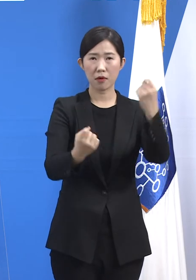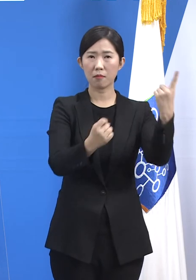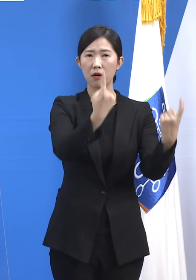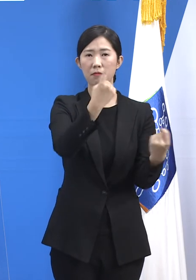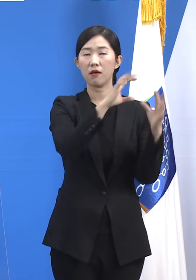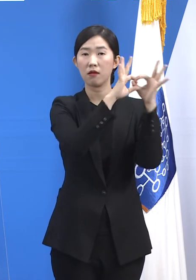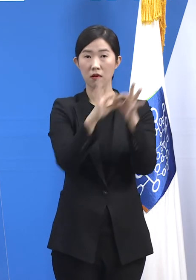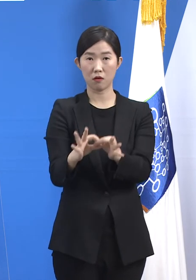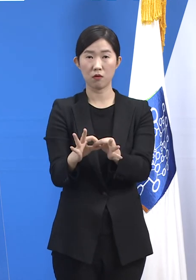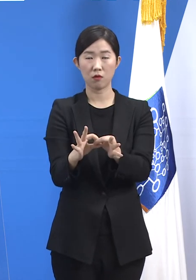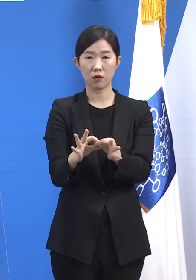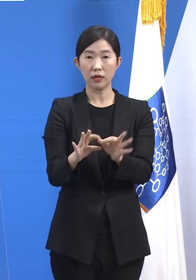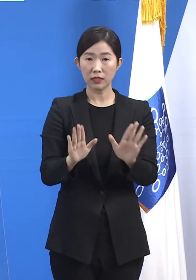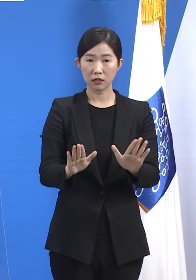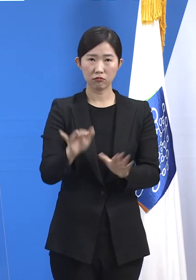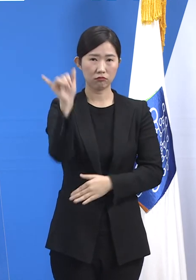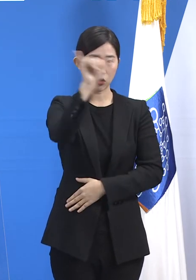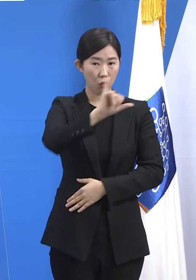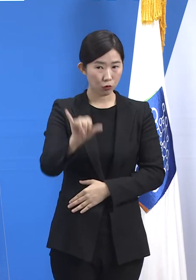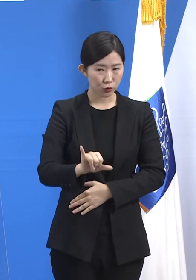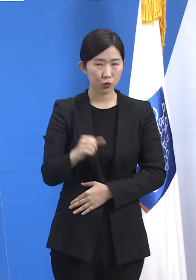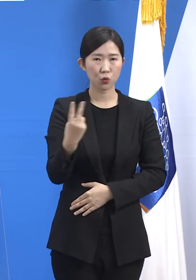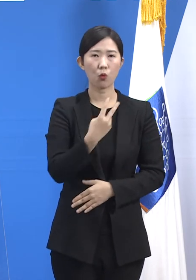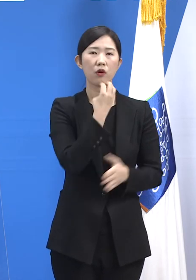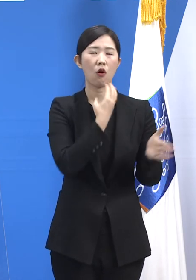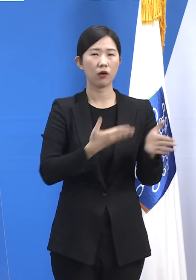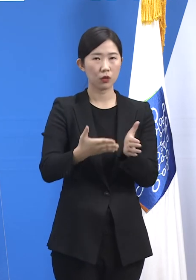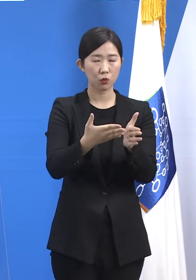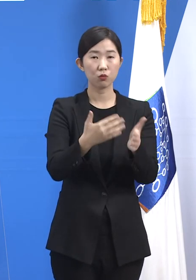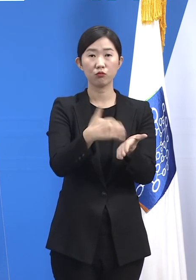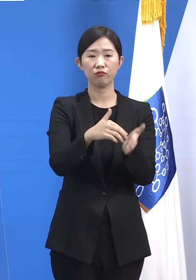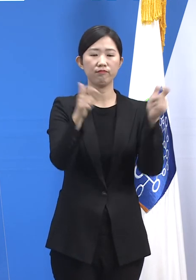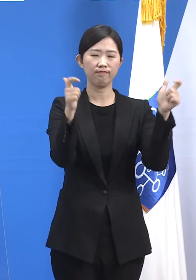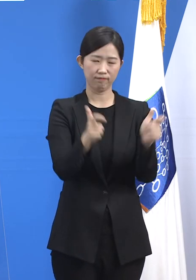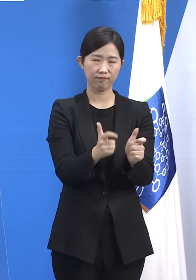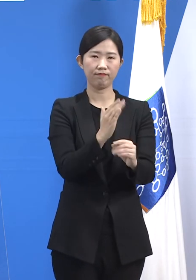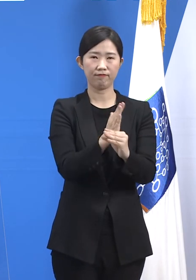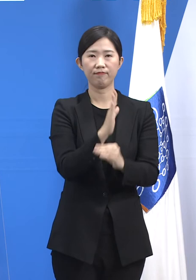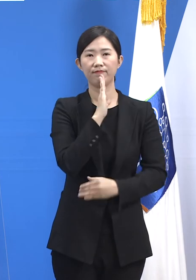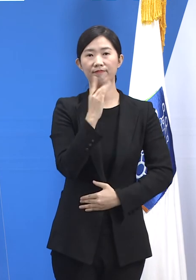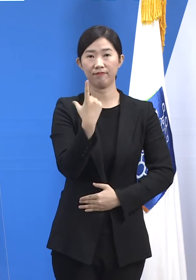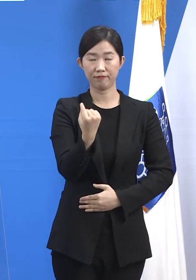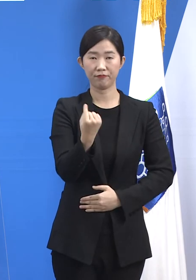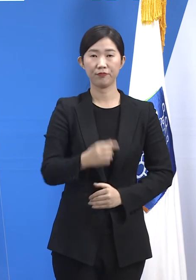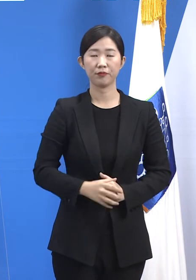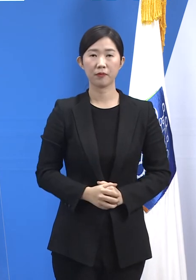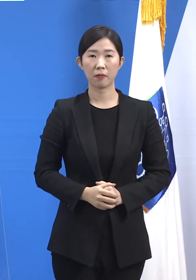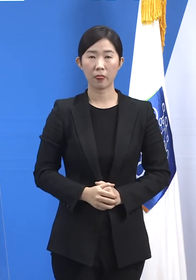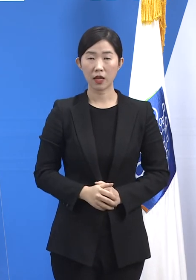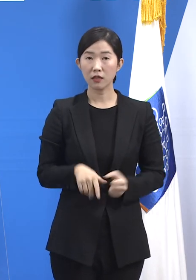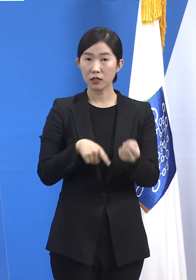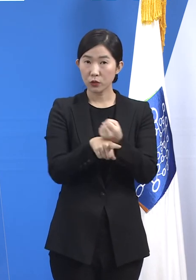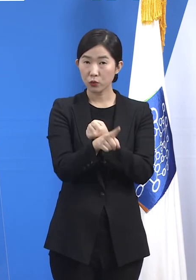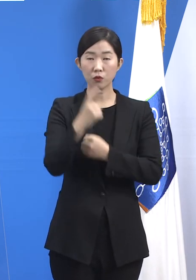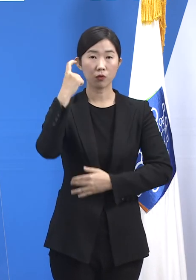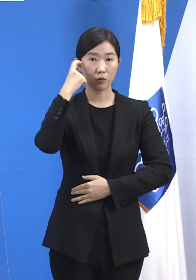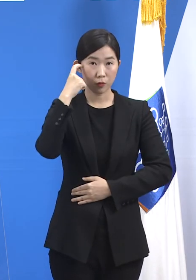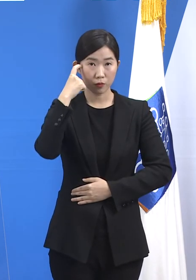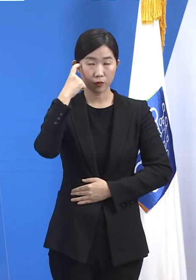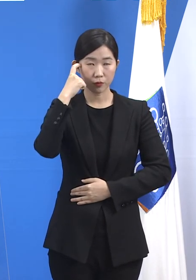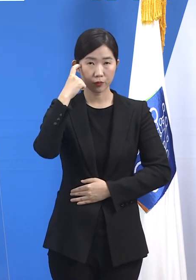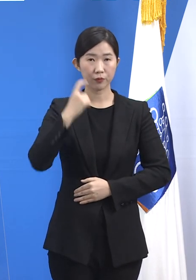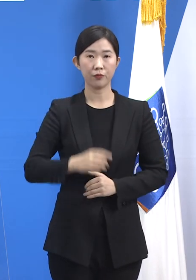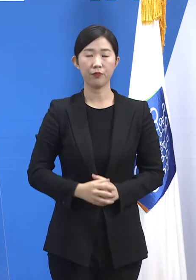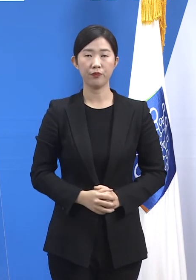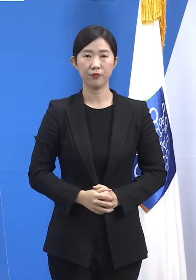전국적으로도 경기도에서도 마찬가지 흐름입니다. 이 정보들은 다음과 같이 해석할 수 있습니다. 하나는